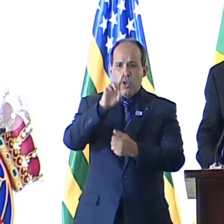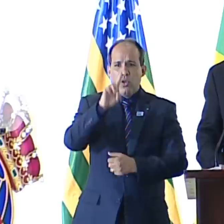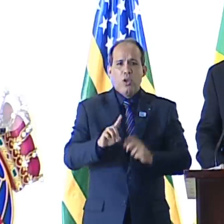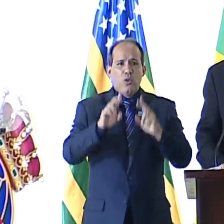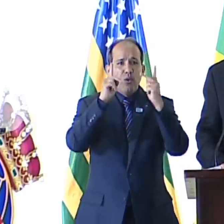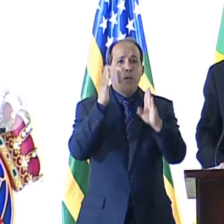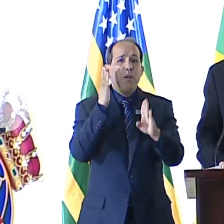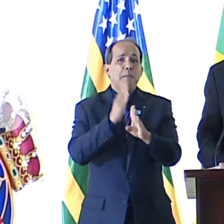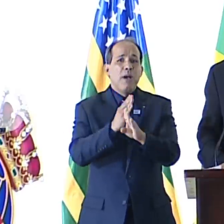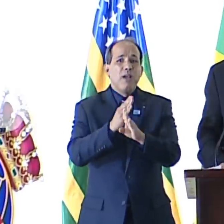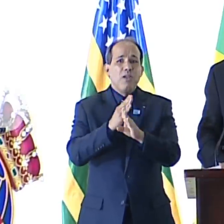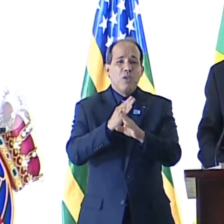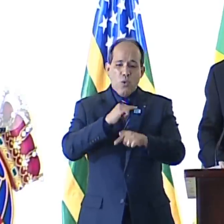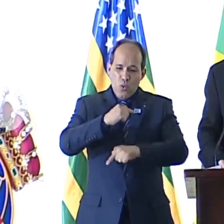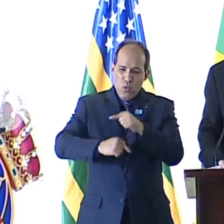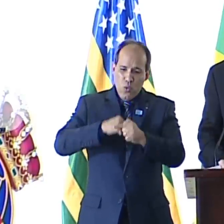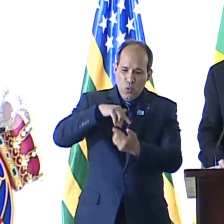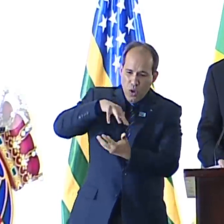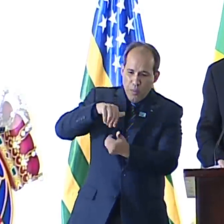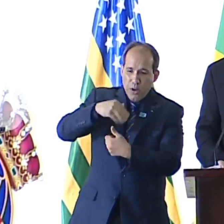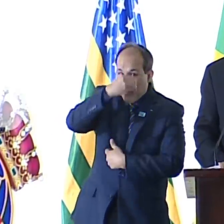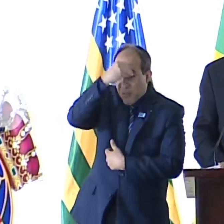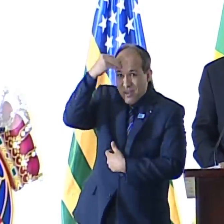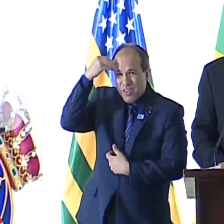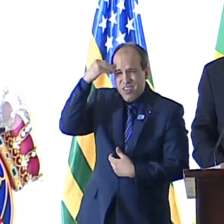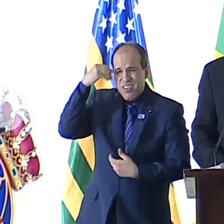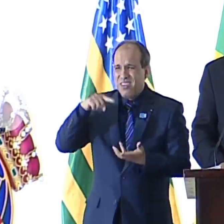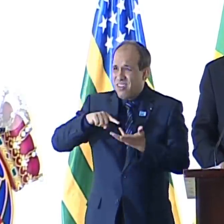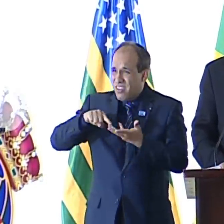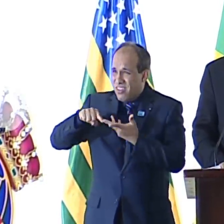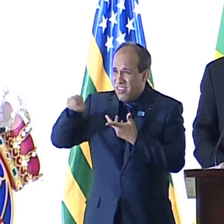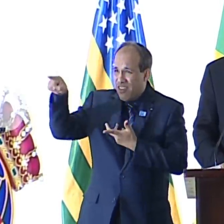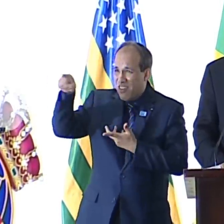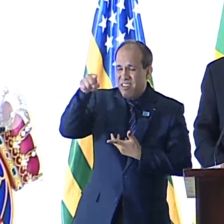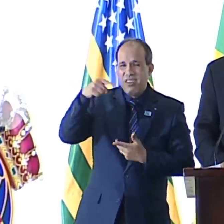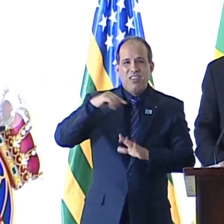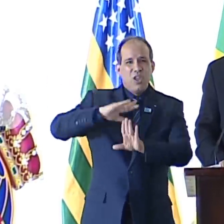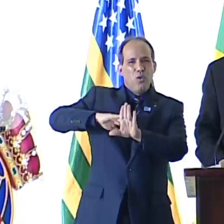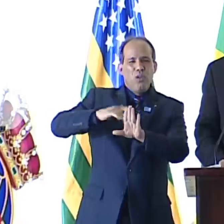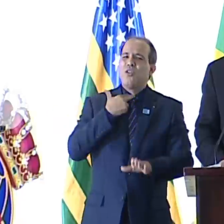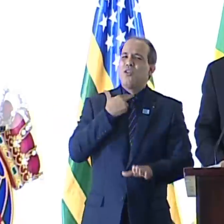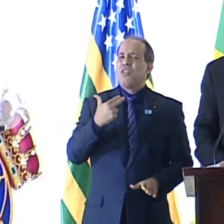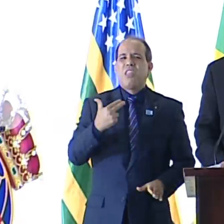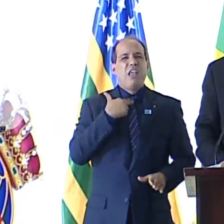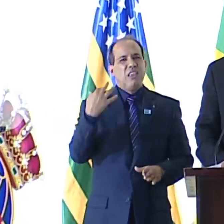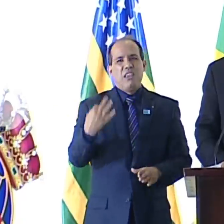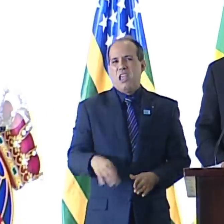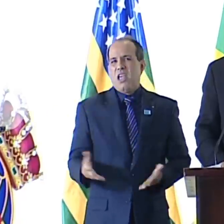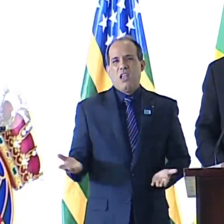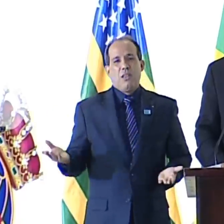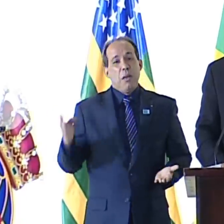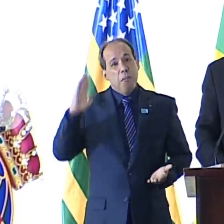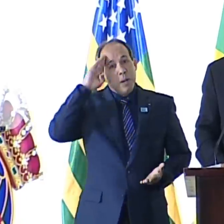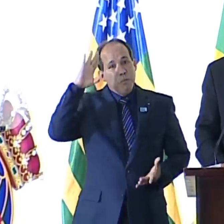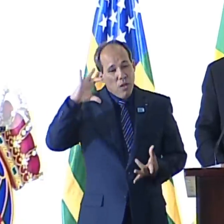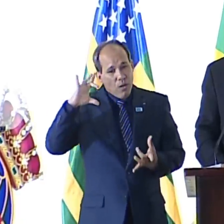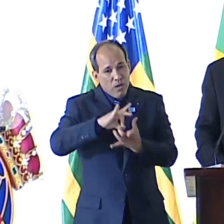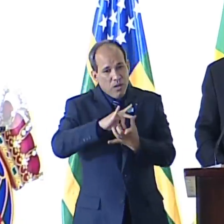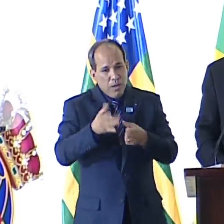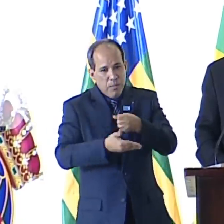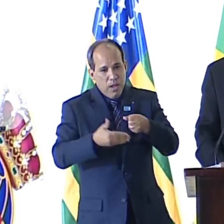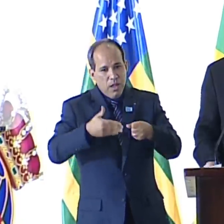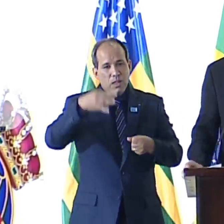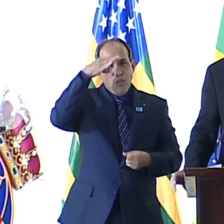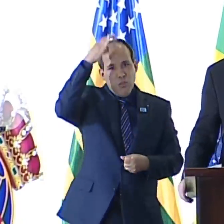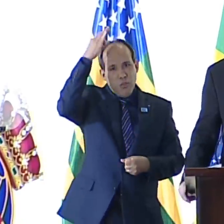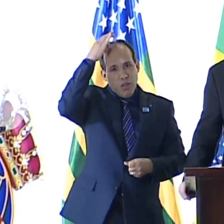que o globalismo esqueceu. Nada disso pode dar certo. A liberdade do ser humano reside na sua espiritualidade. Sem ela, o homem é